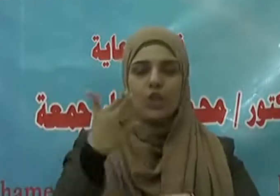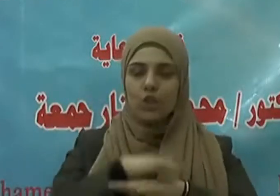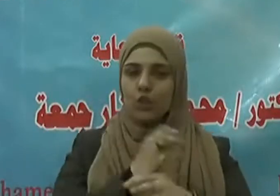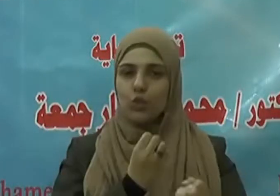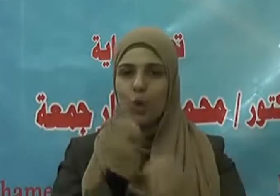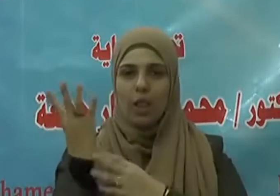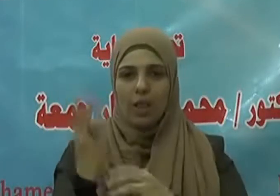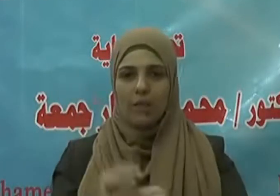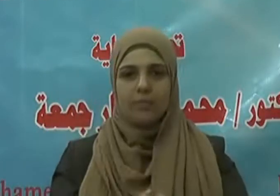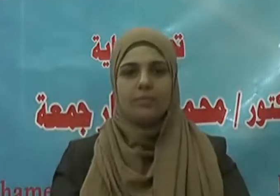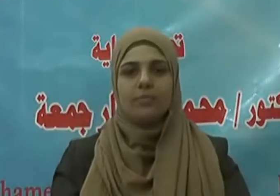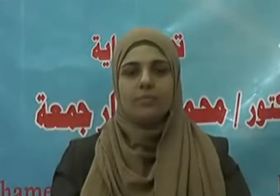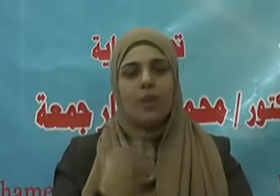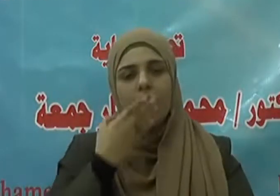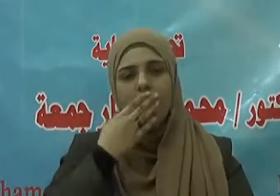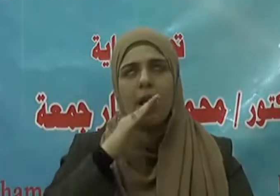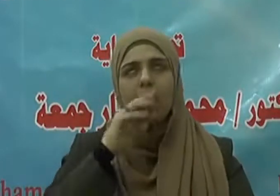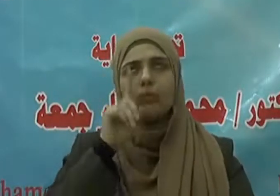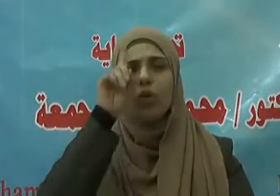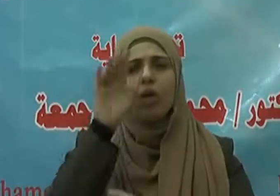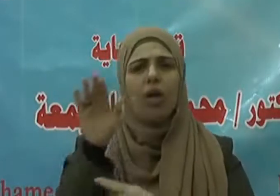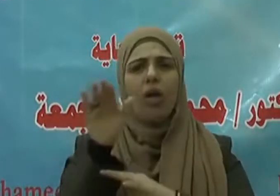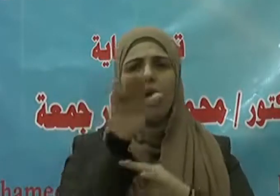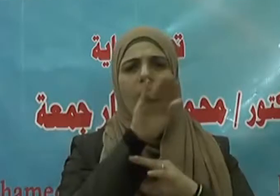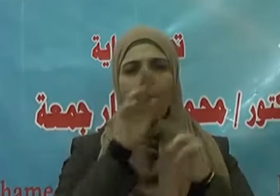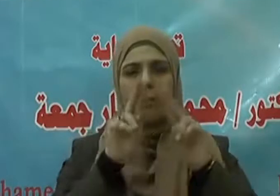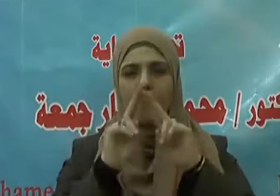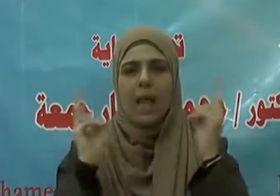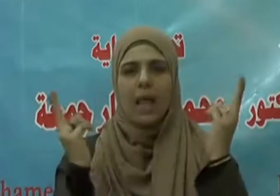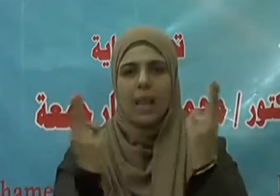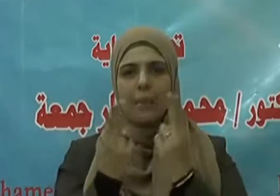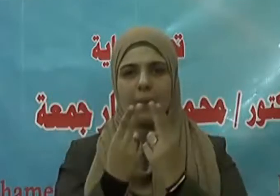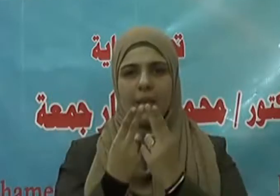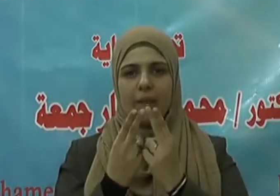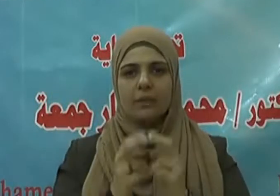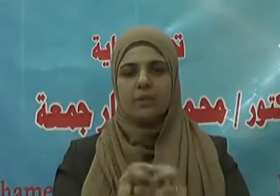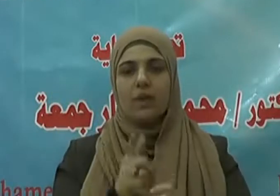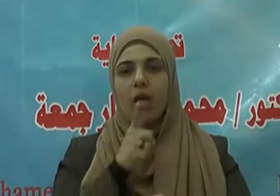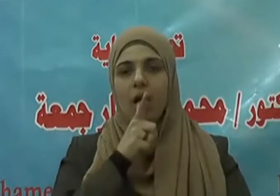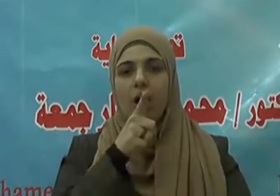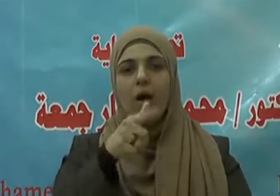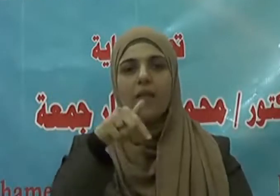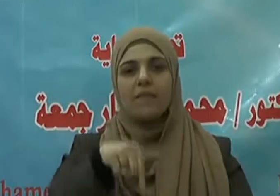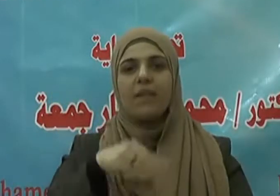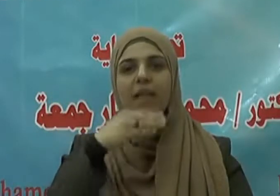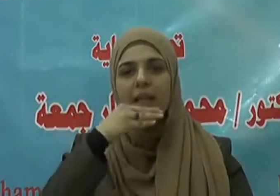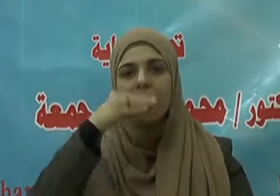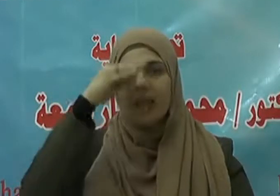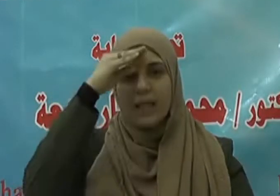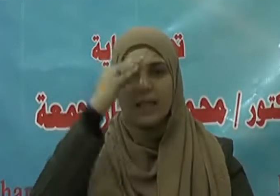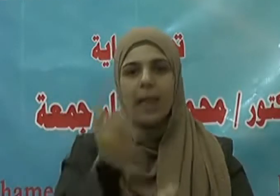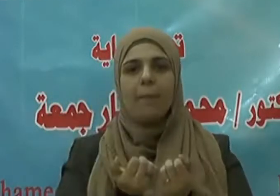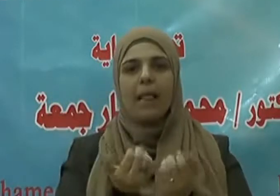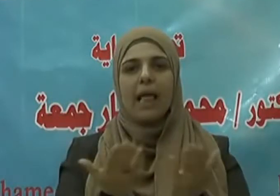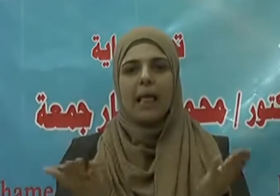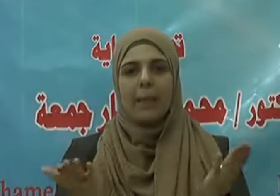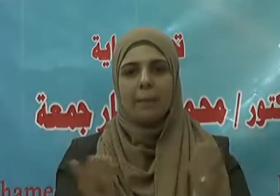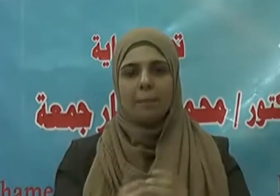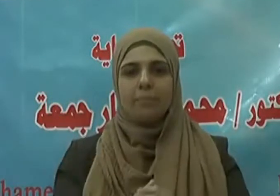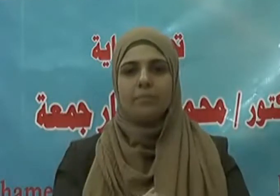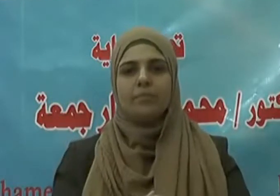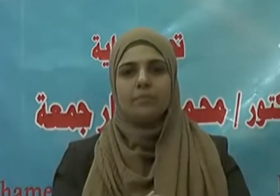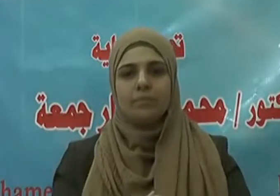القائل في كتابه الكريم والشهداء عند ربهم لهم